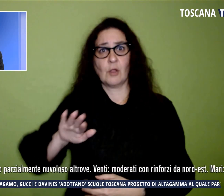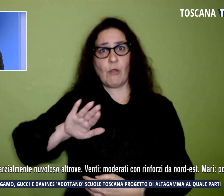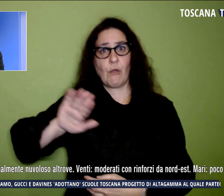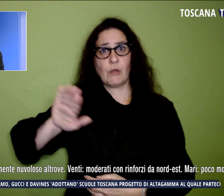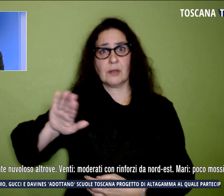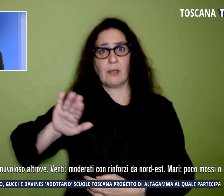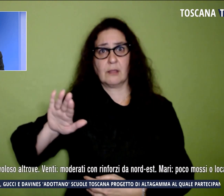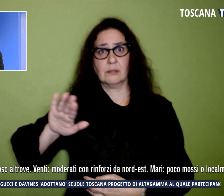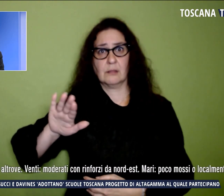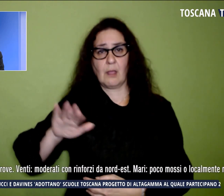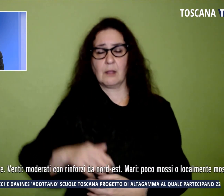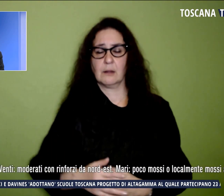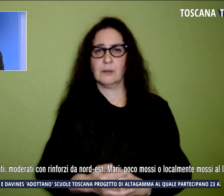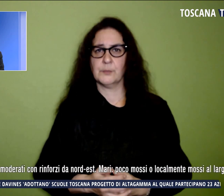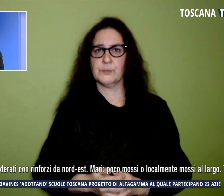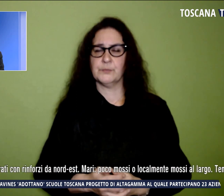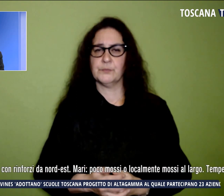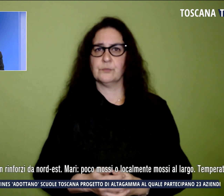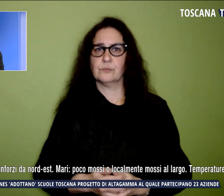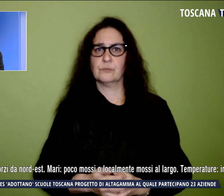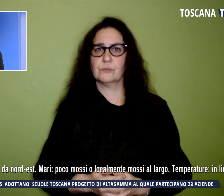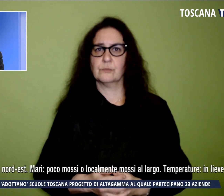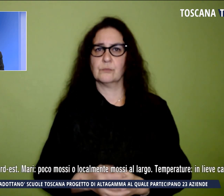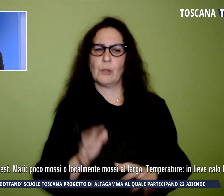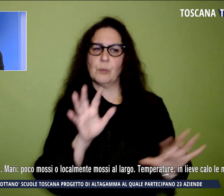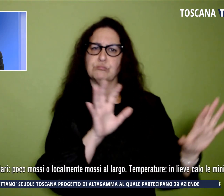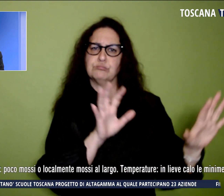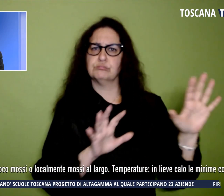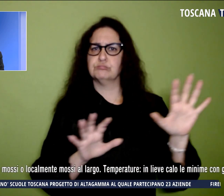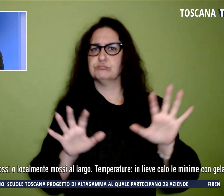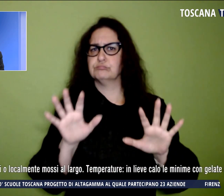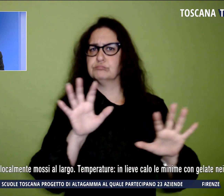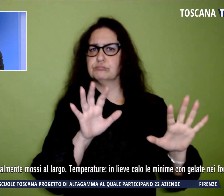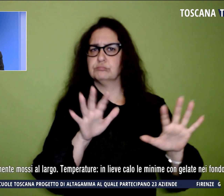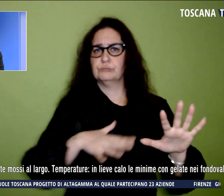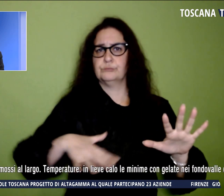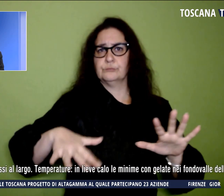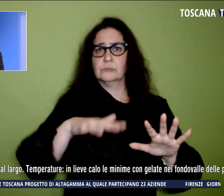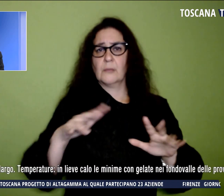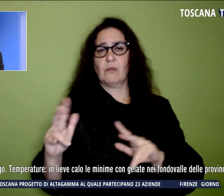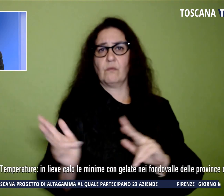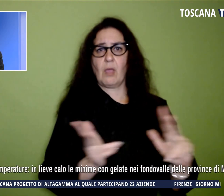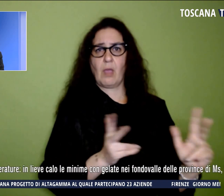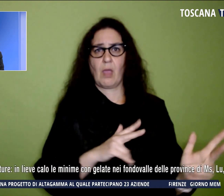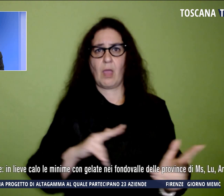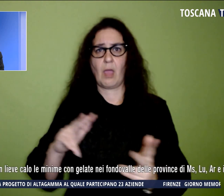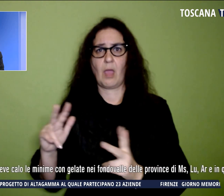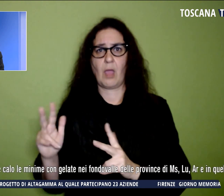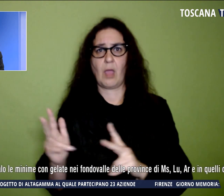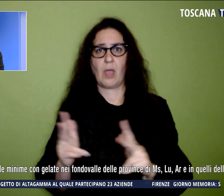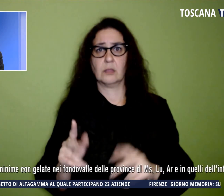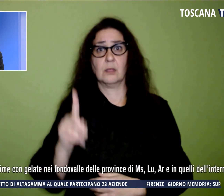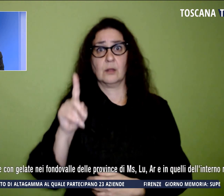di Crinale, poco o parzialmente nuvoloso altrove, venti moderati con rinforzi da nord-est,